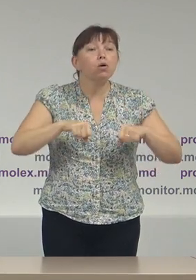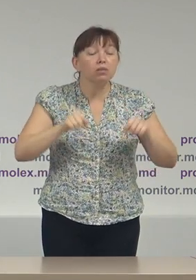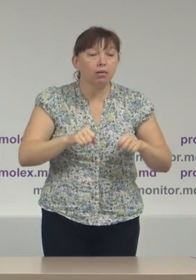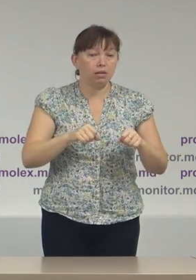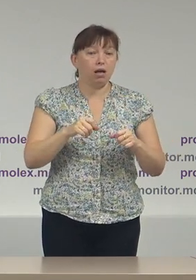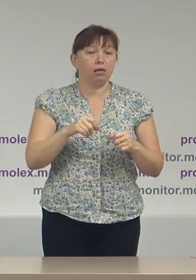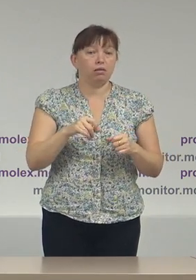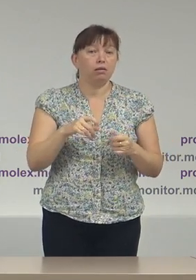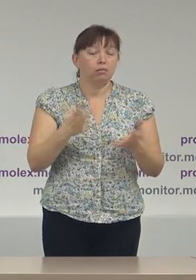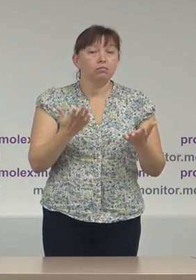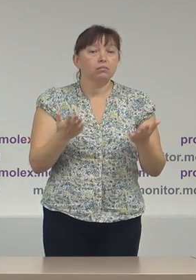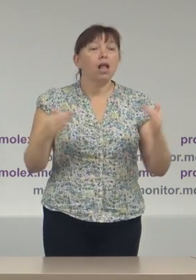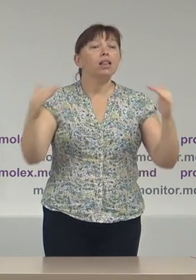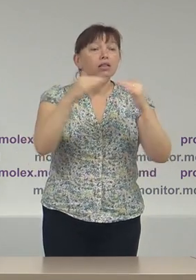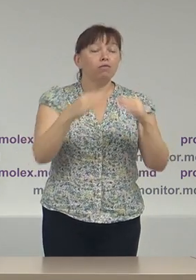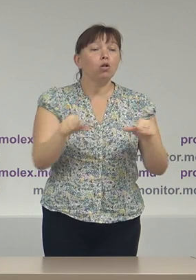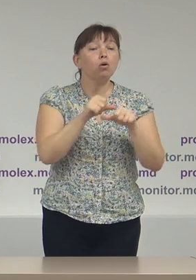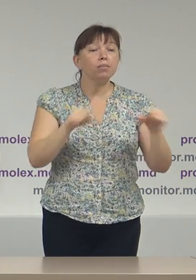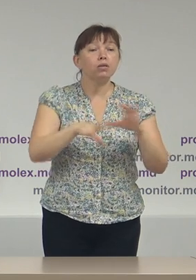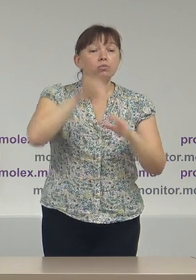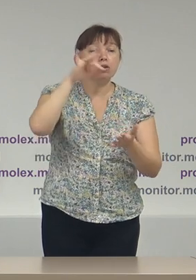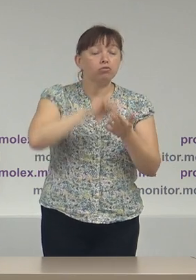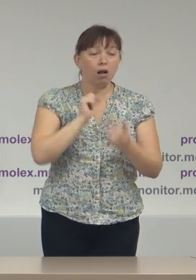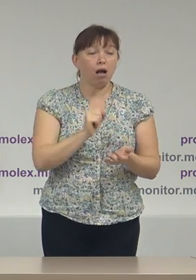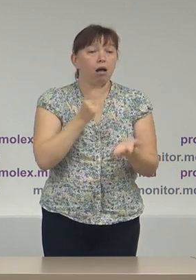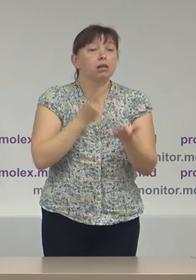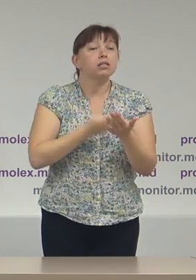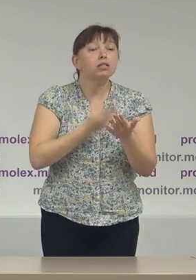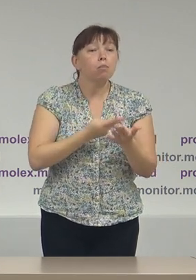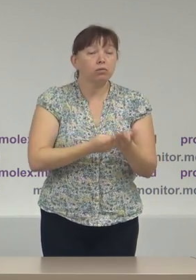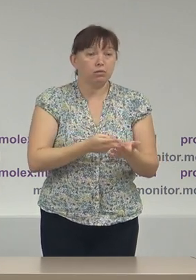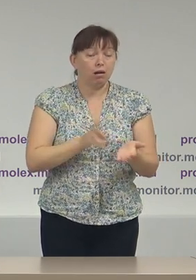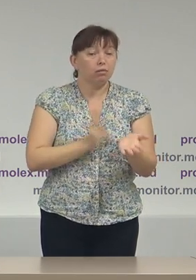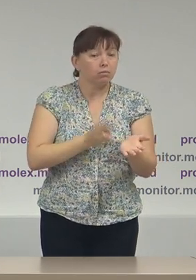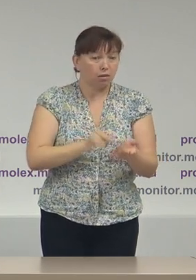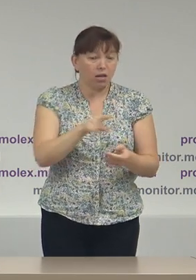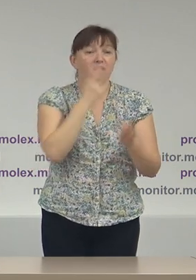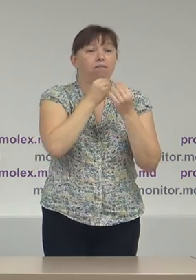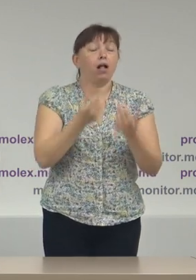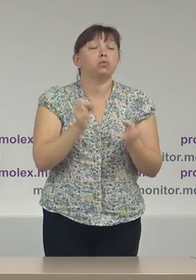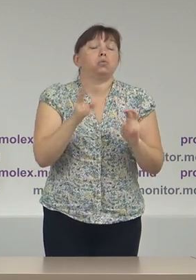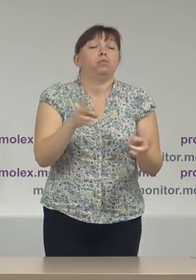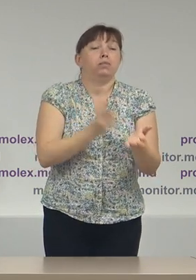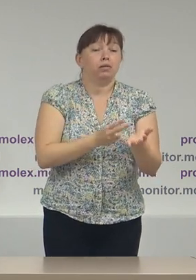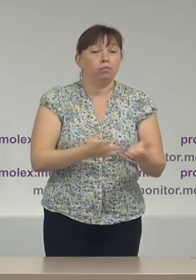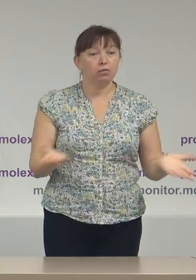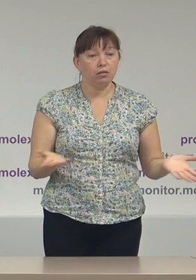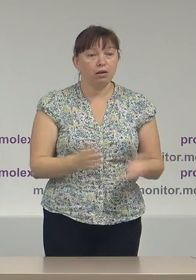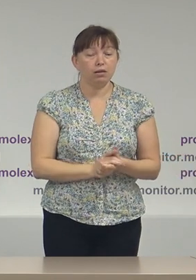și capacitate la nivelul Comisiei Electorale Centrale de a demonstra că o semnătură spre exemplu este falsă. Date